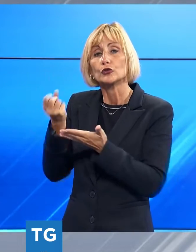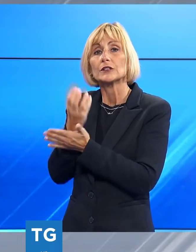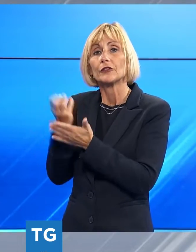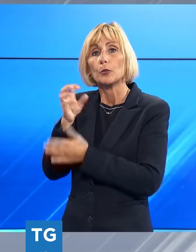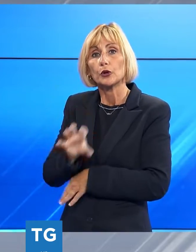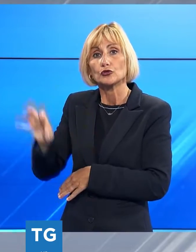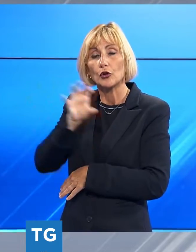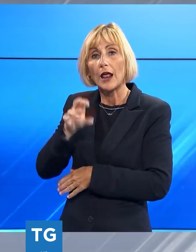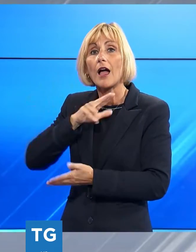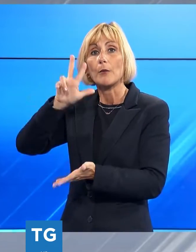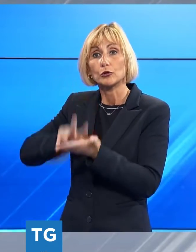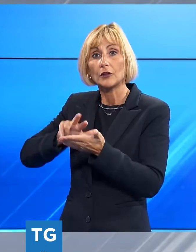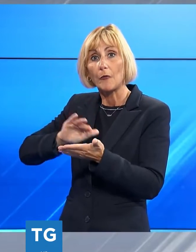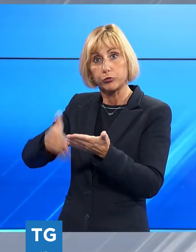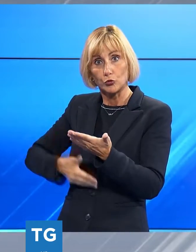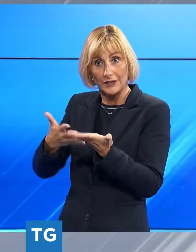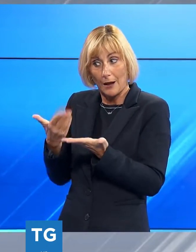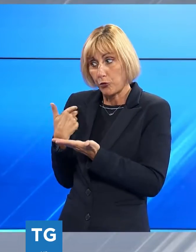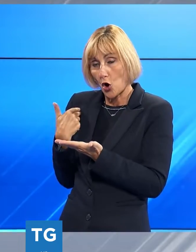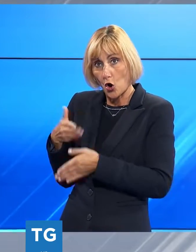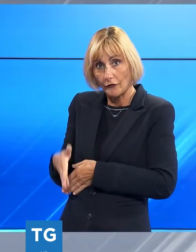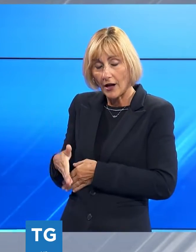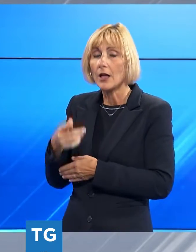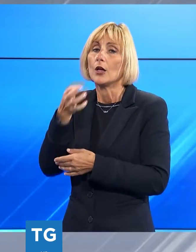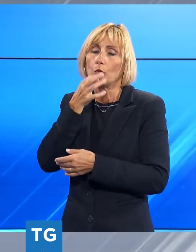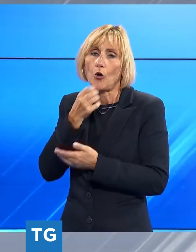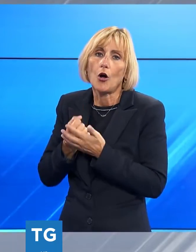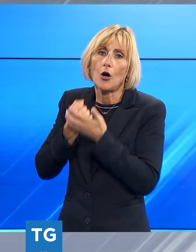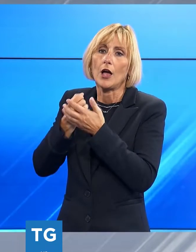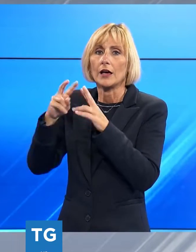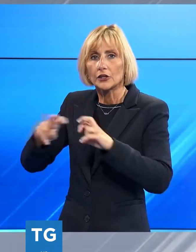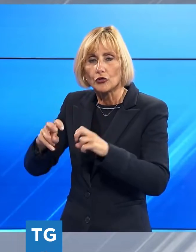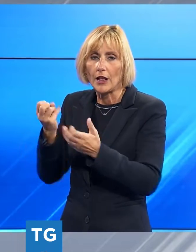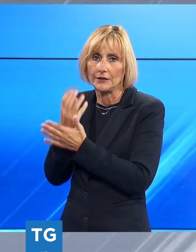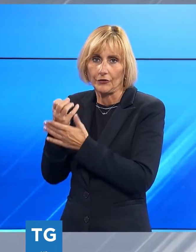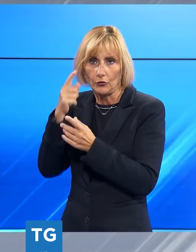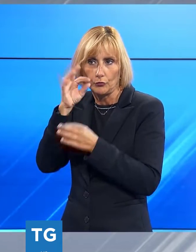approvato a Bruxelles, potrà sostenere programmi di ricerca e sviluppo in quelle direzioni.